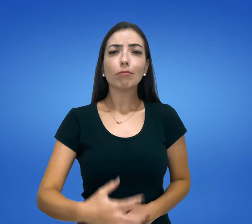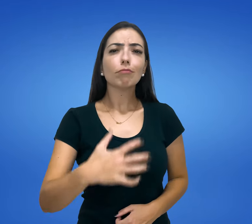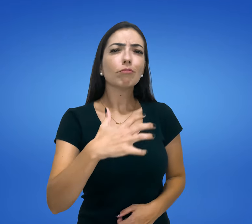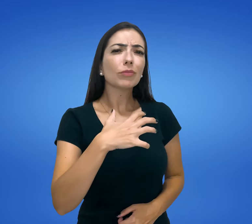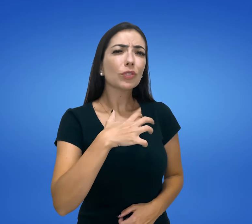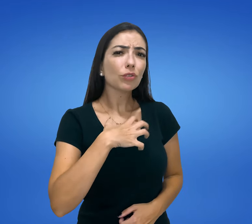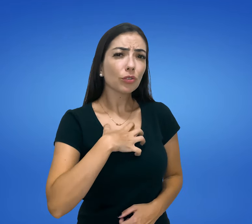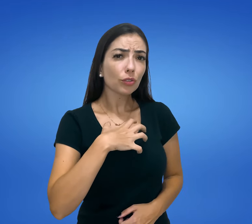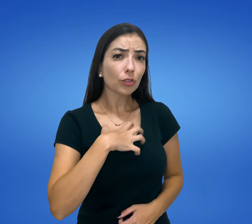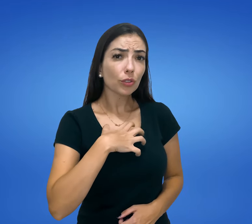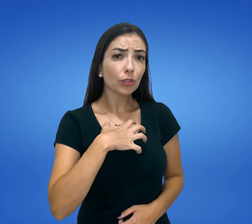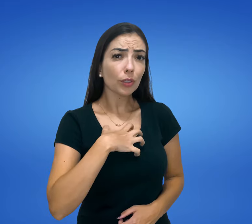Sentimento